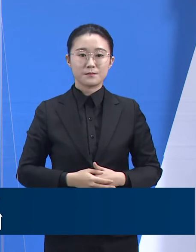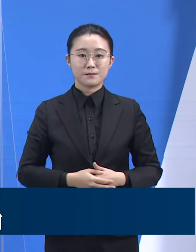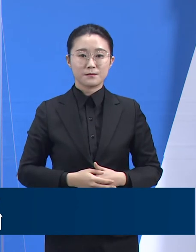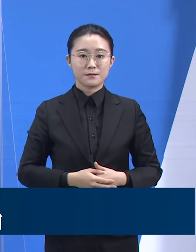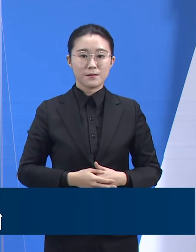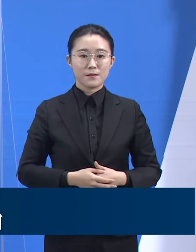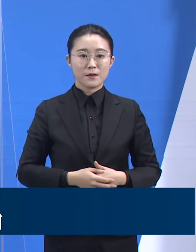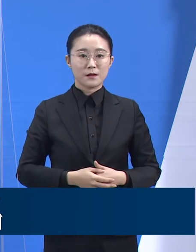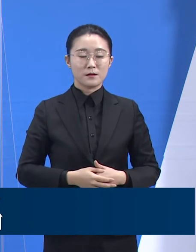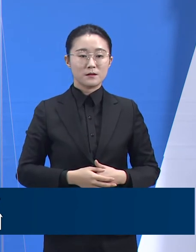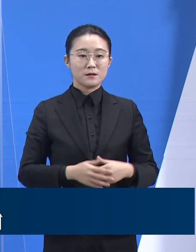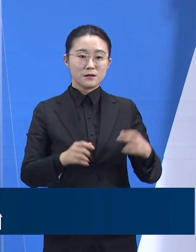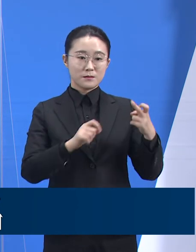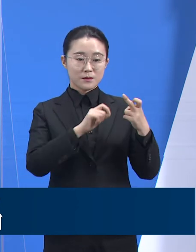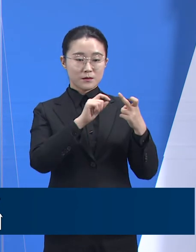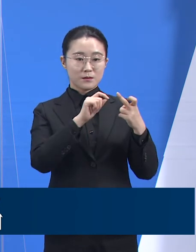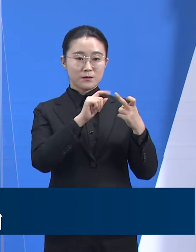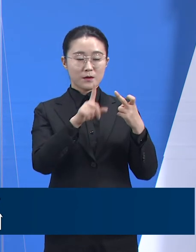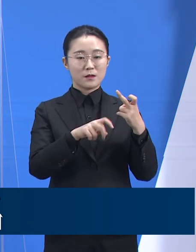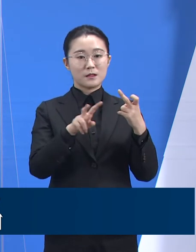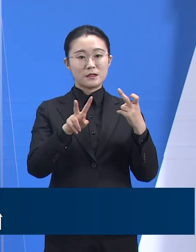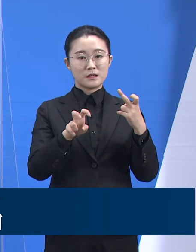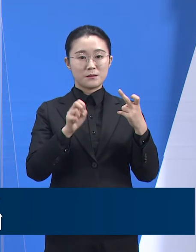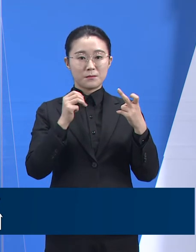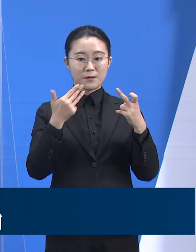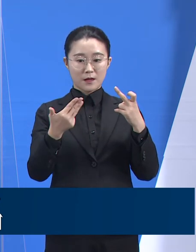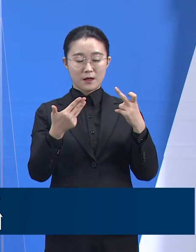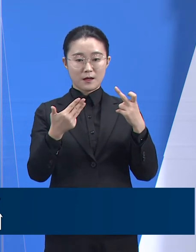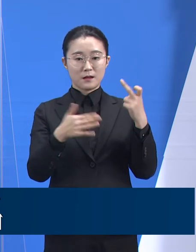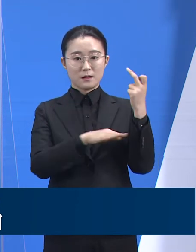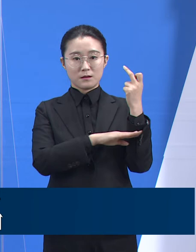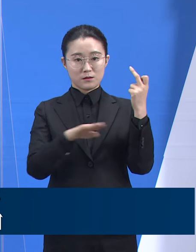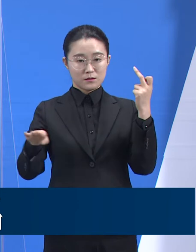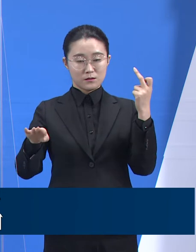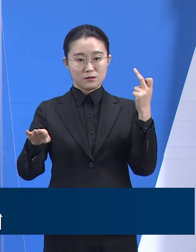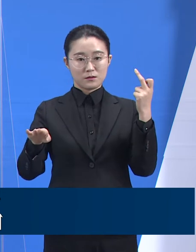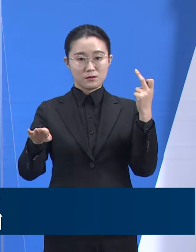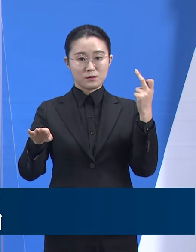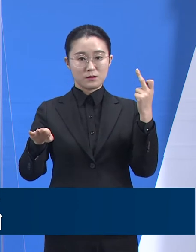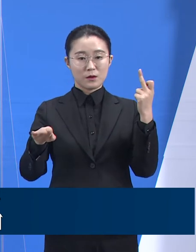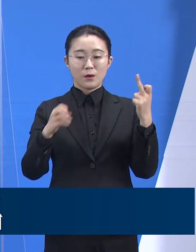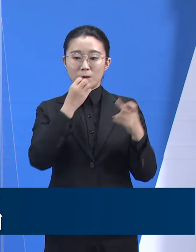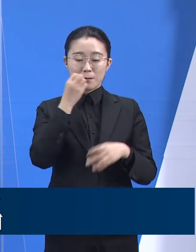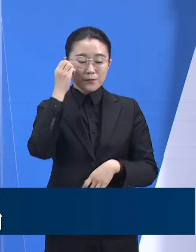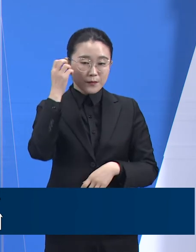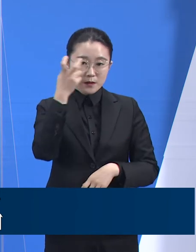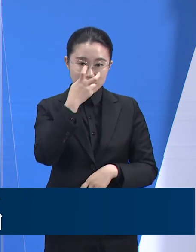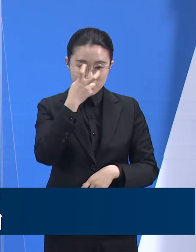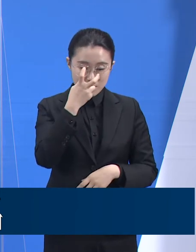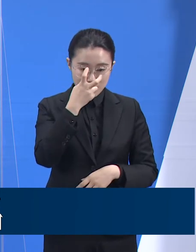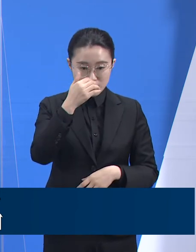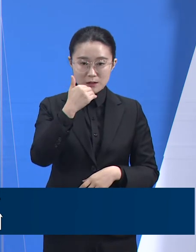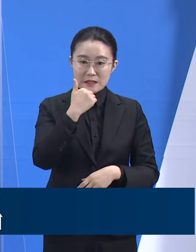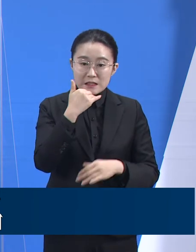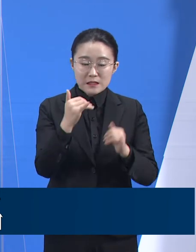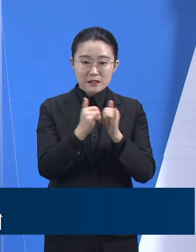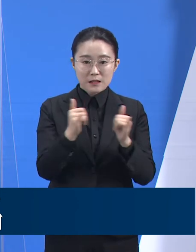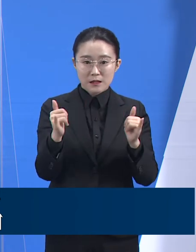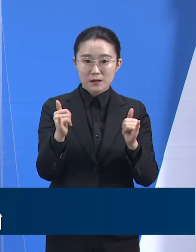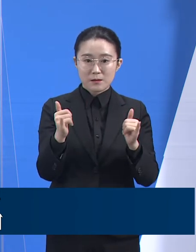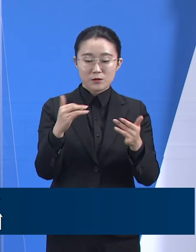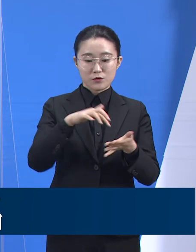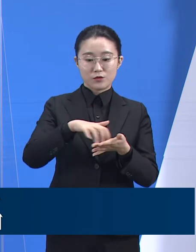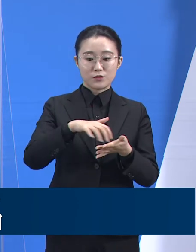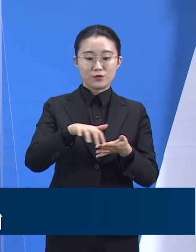경기도 홈케어 시스템 운영단의 가정대기자 모니터링 2개 인원은 전일 대비 157명 증가한 연인원